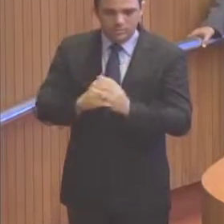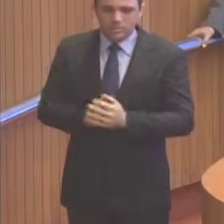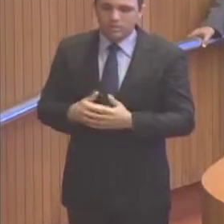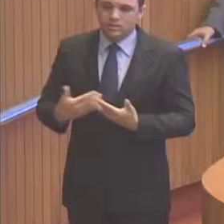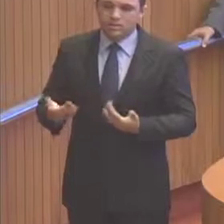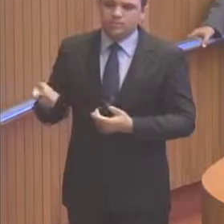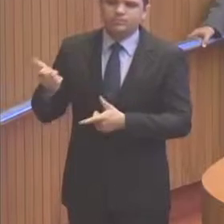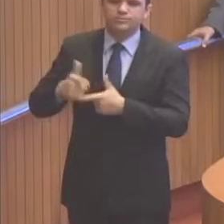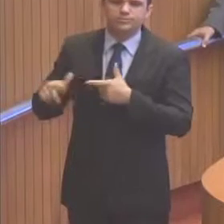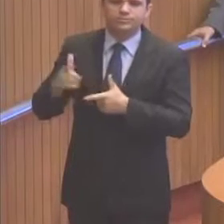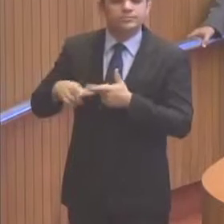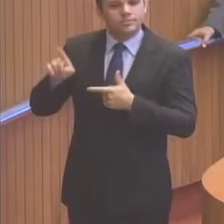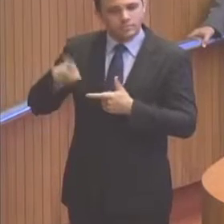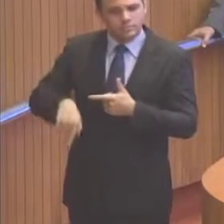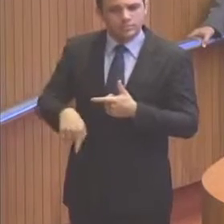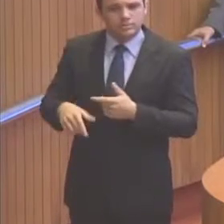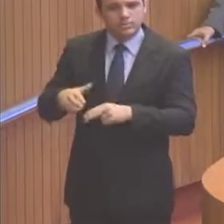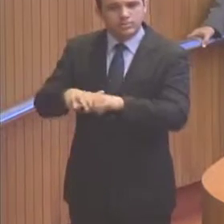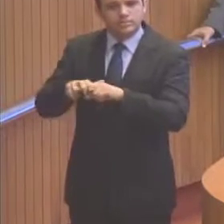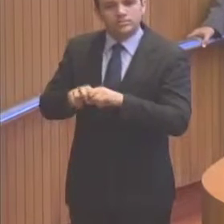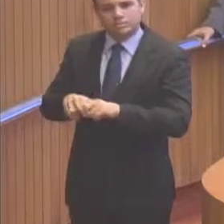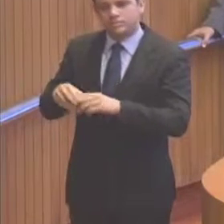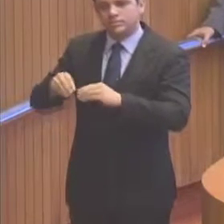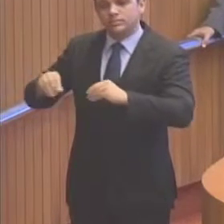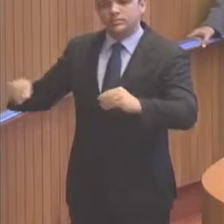se dá exatamente em razão do terreno.